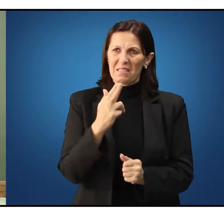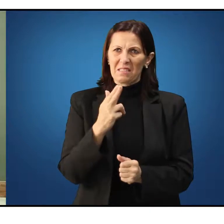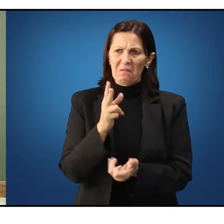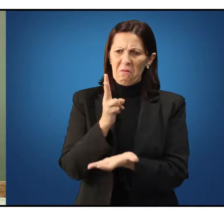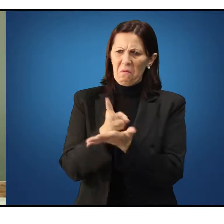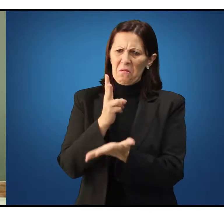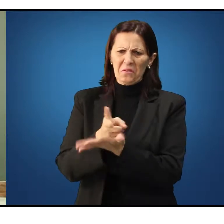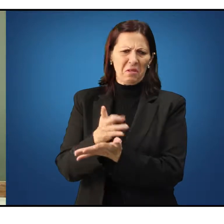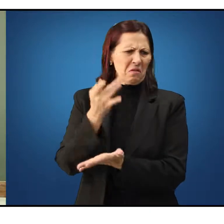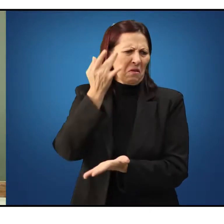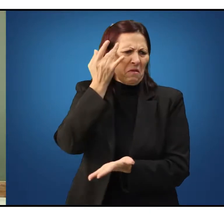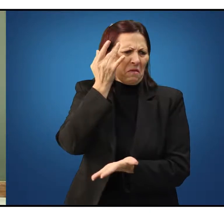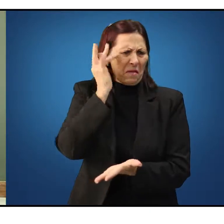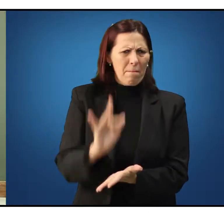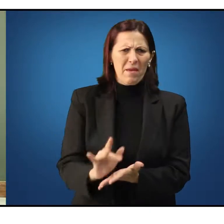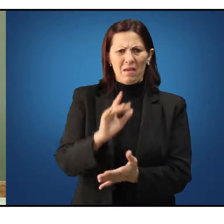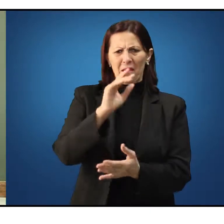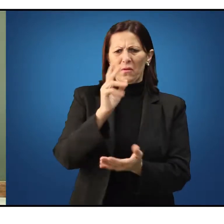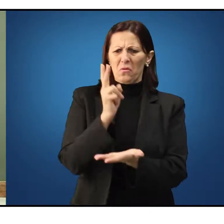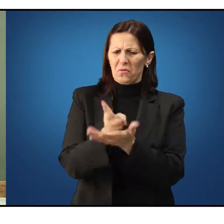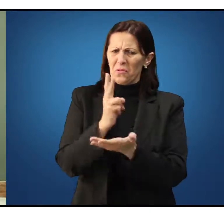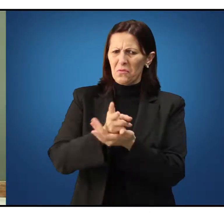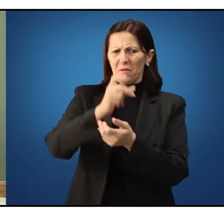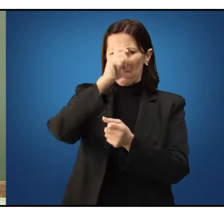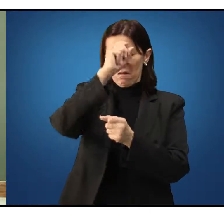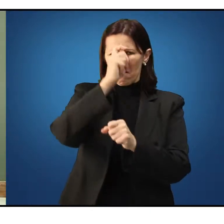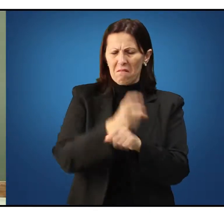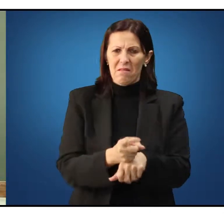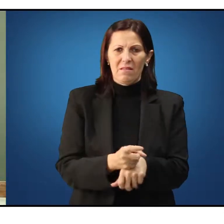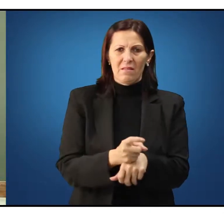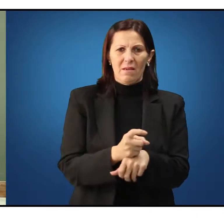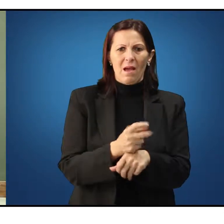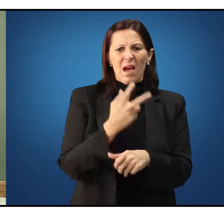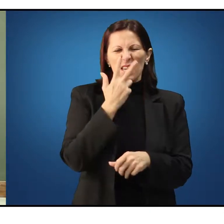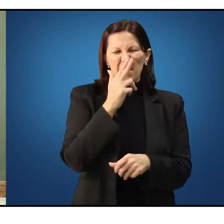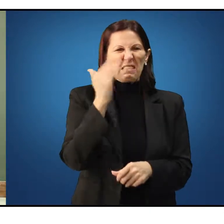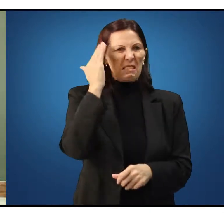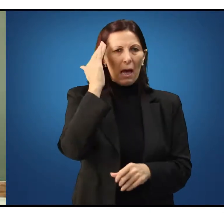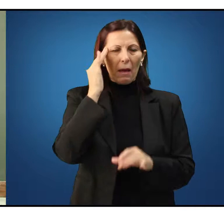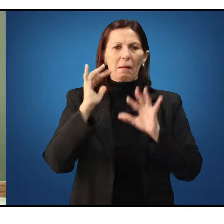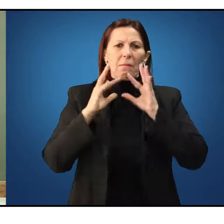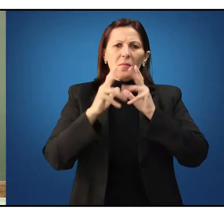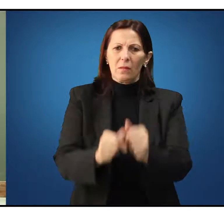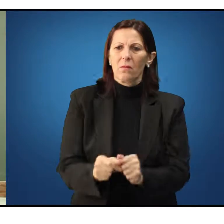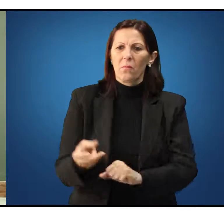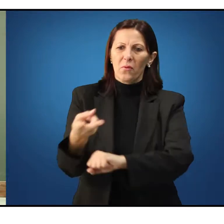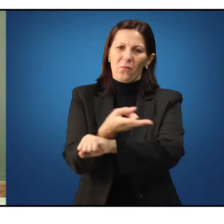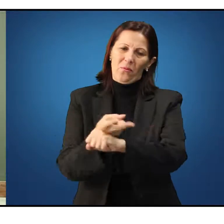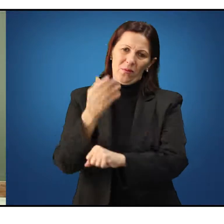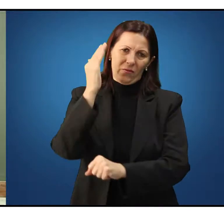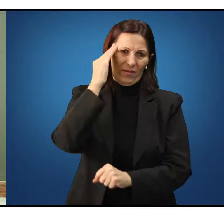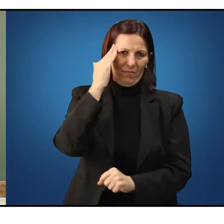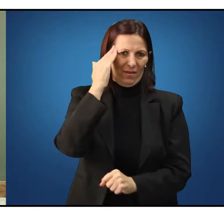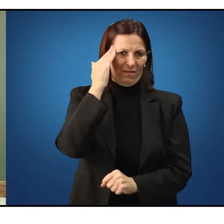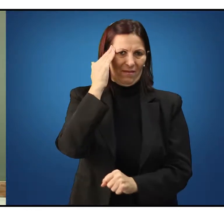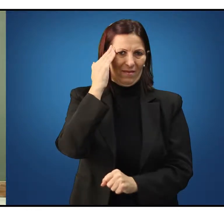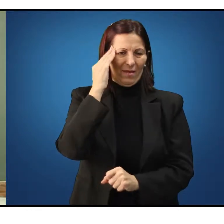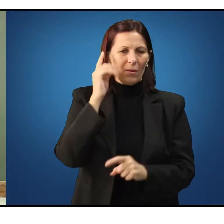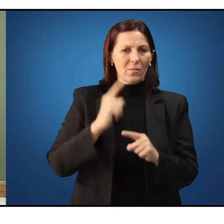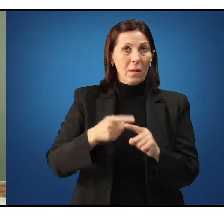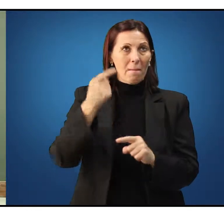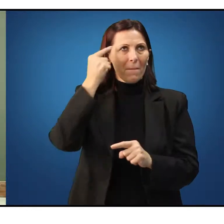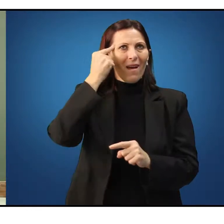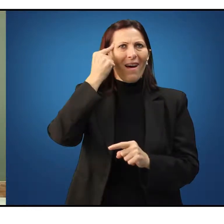justamente porque ao achar que sabe, não busca mais o saber, porque pensa que